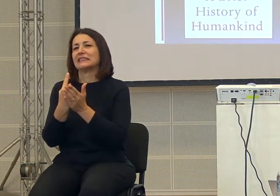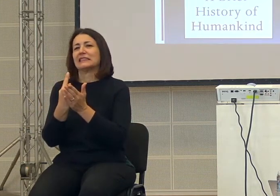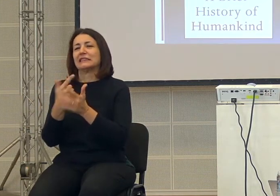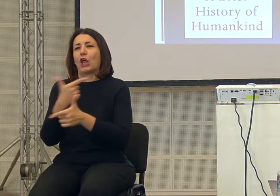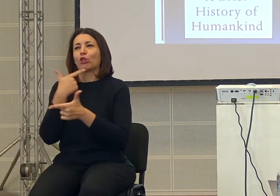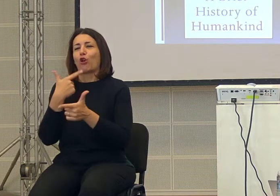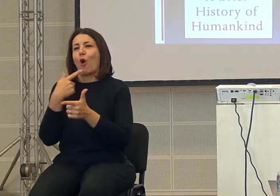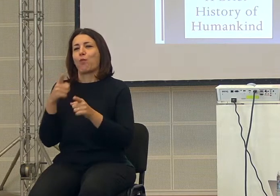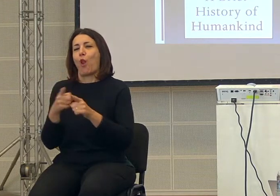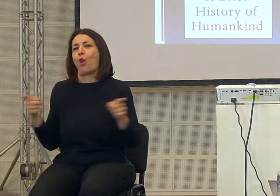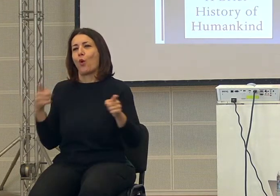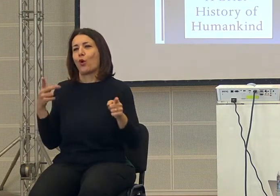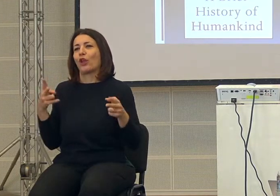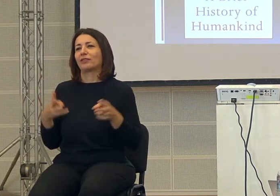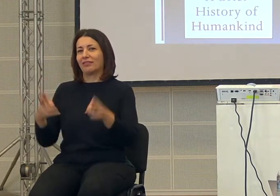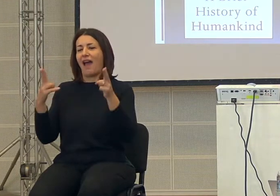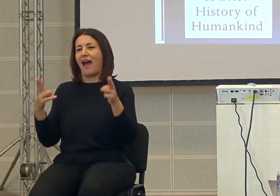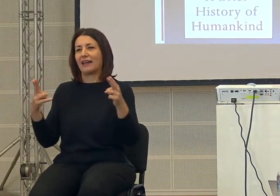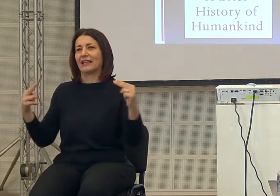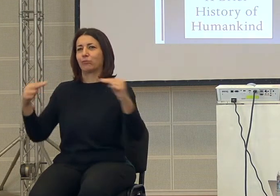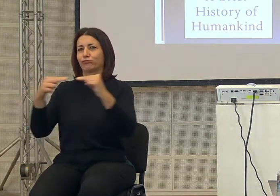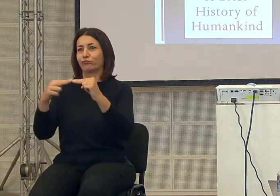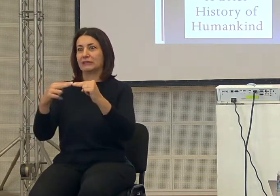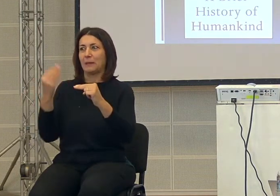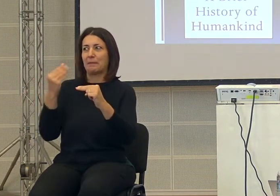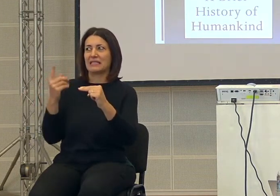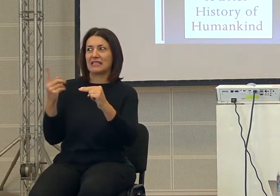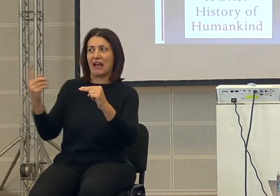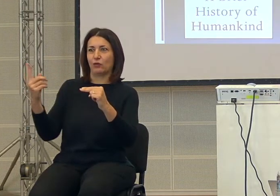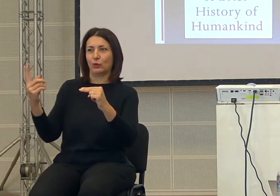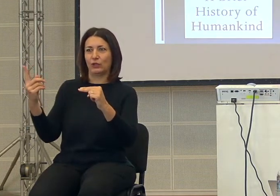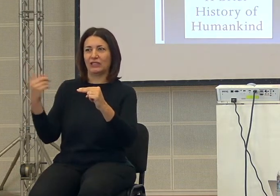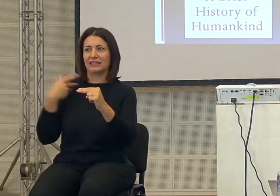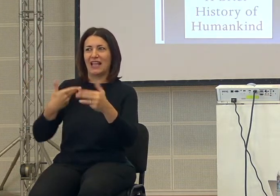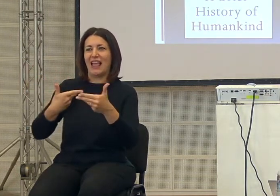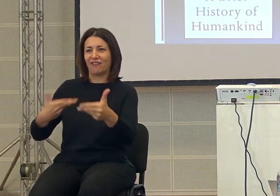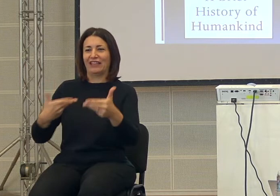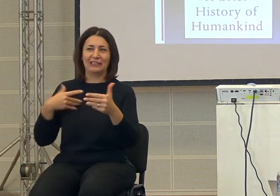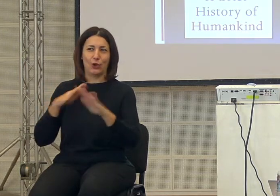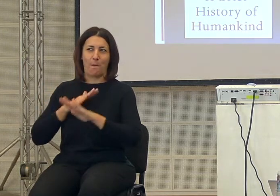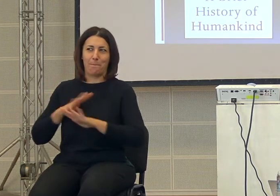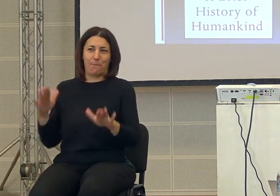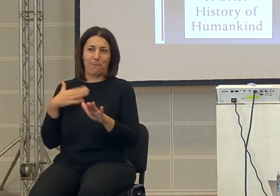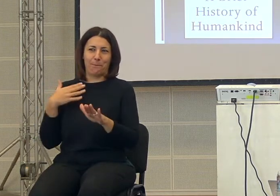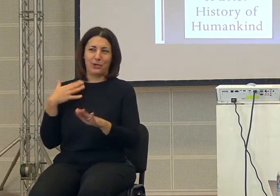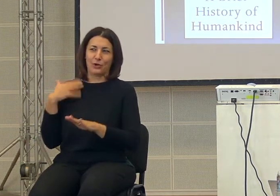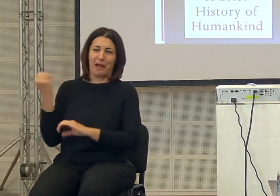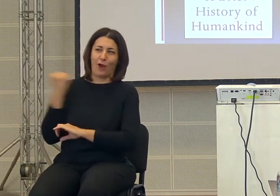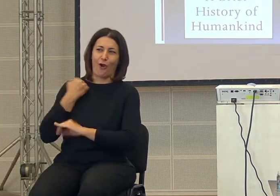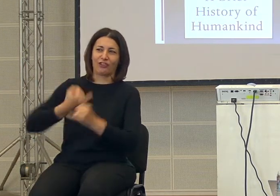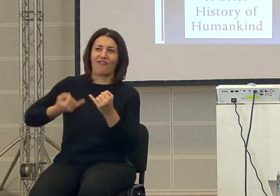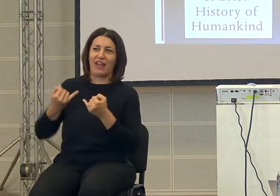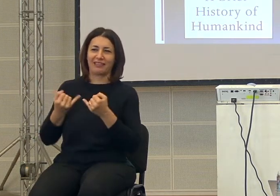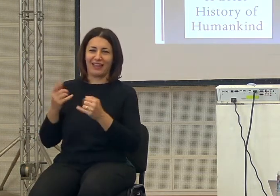troppo lungo, bisogna tagliare, abbiamo tagliato l'intervista e io pensavo quindi che l'invito fosse caduto, perché quando si taglia l